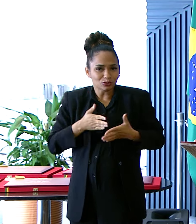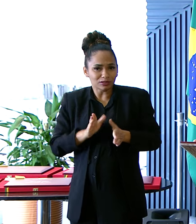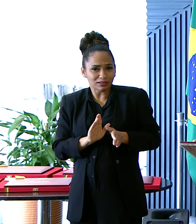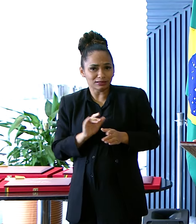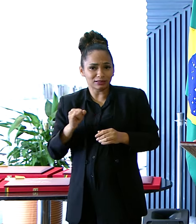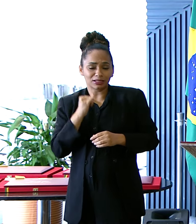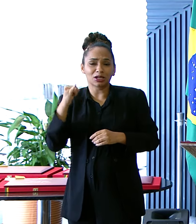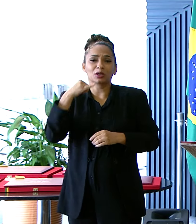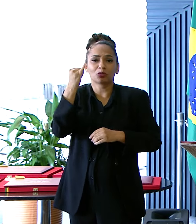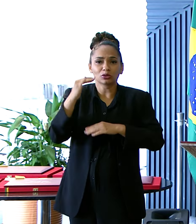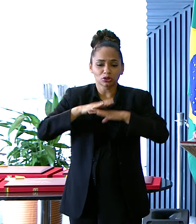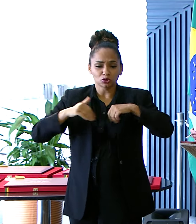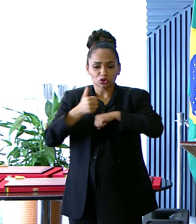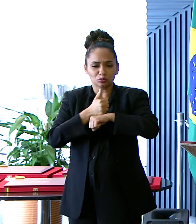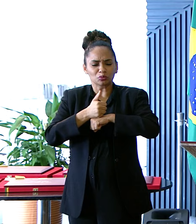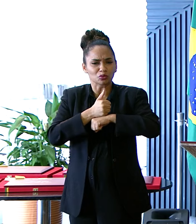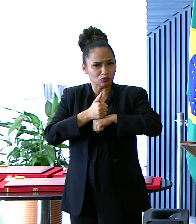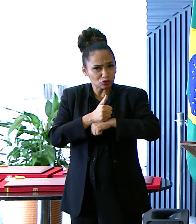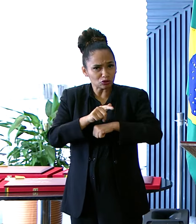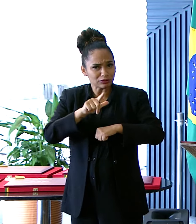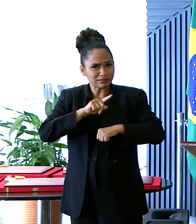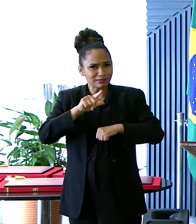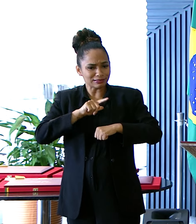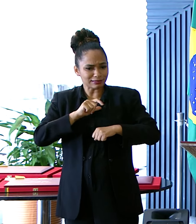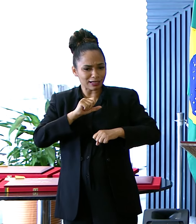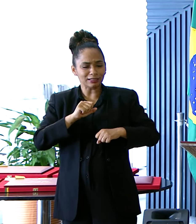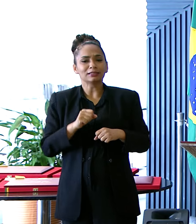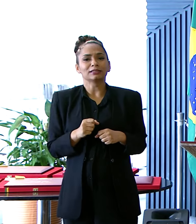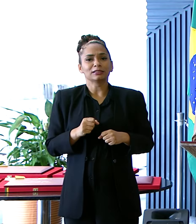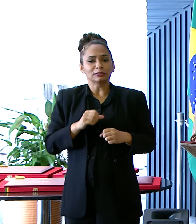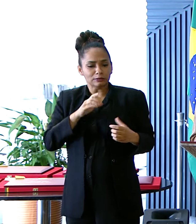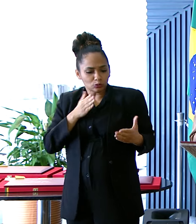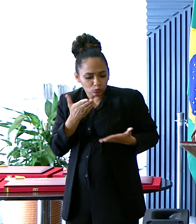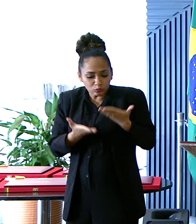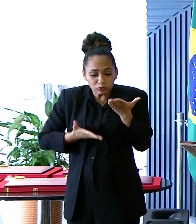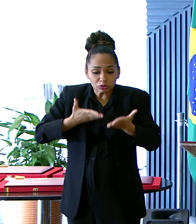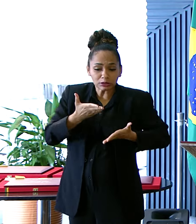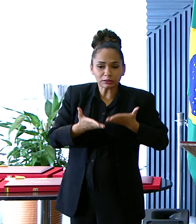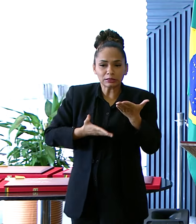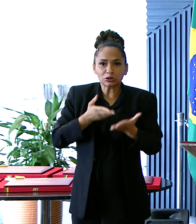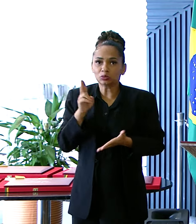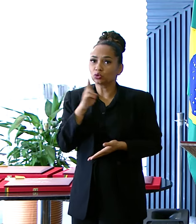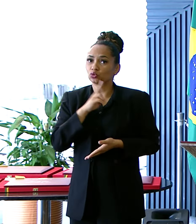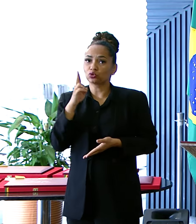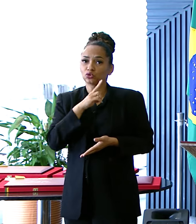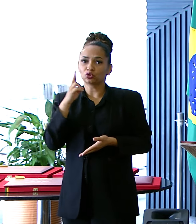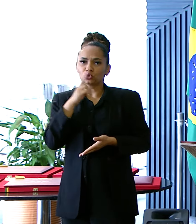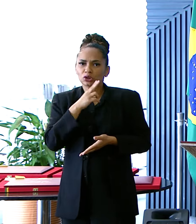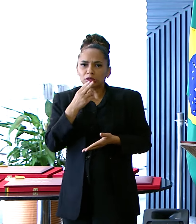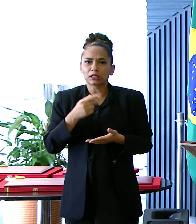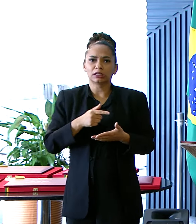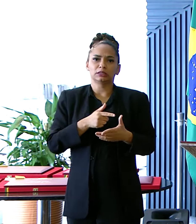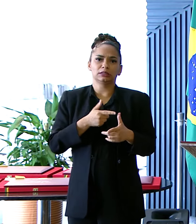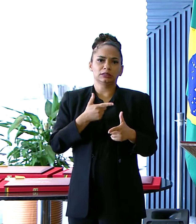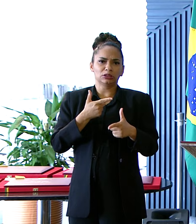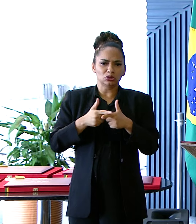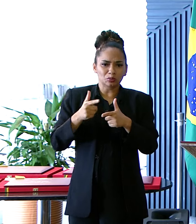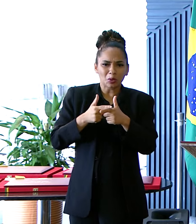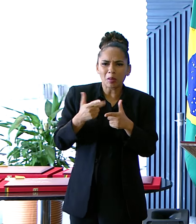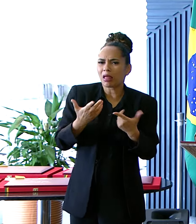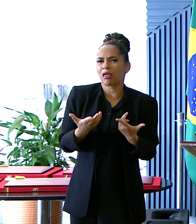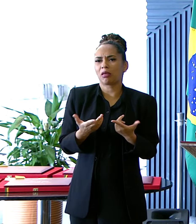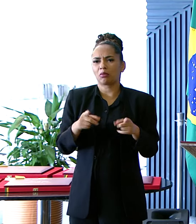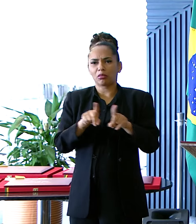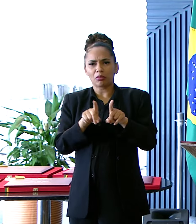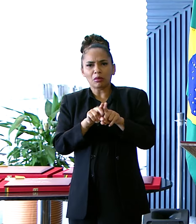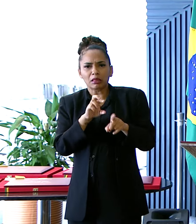profissionais Mobilizados Da importância Do atendimento Emergencial Das circunstâncias De gravidez